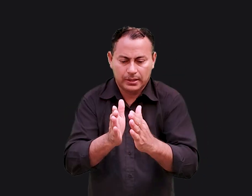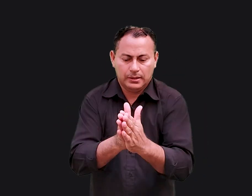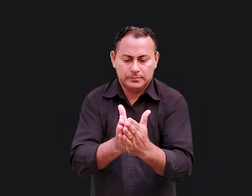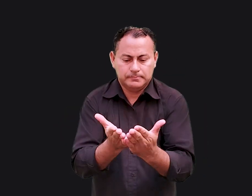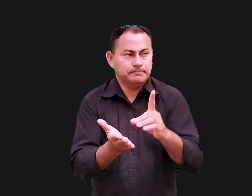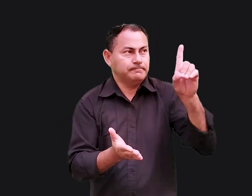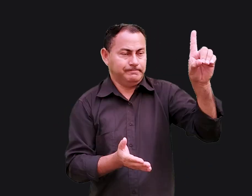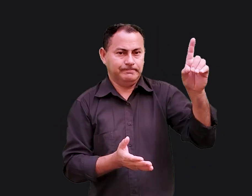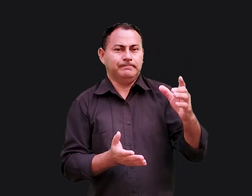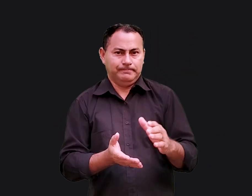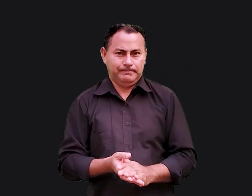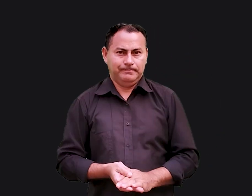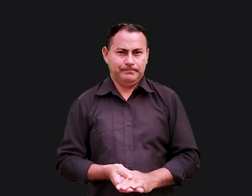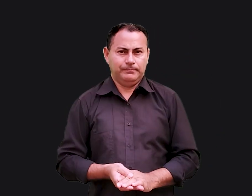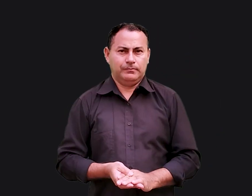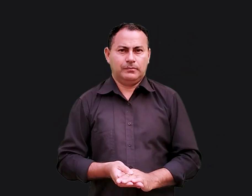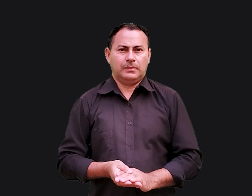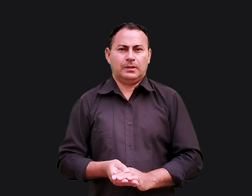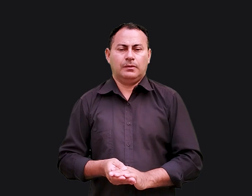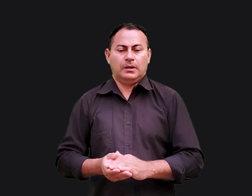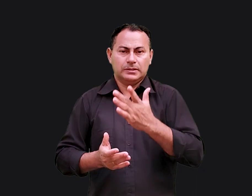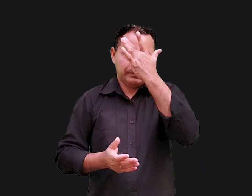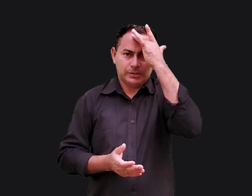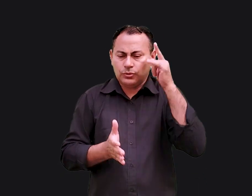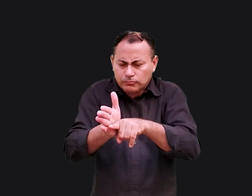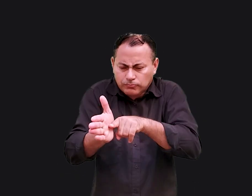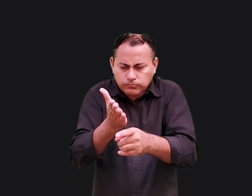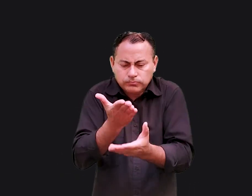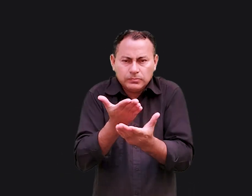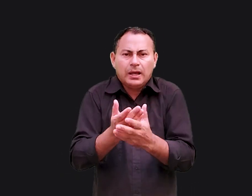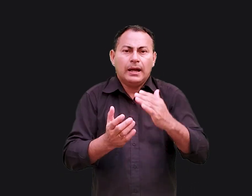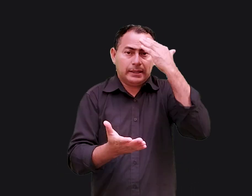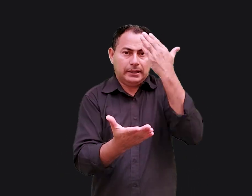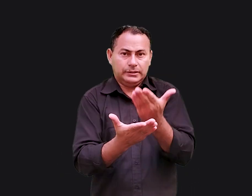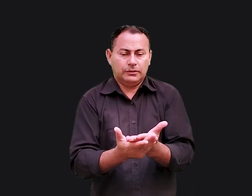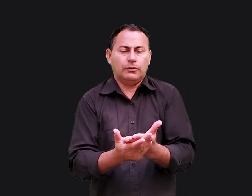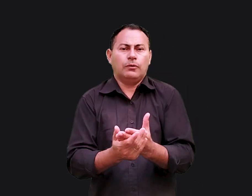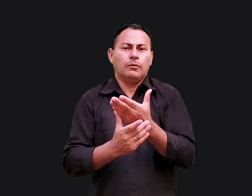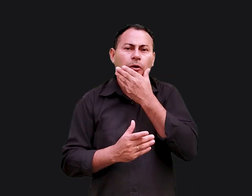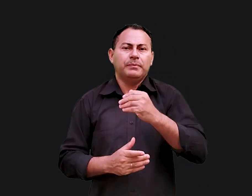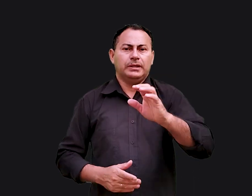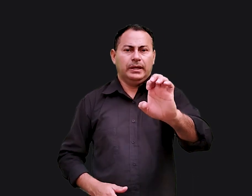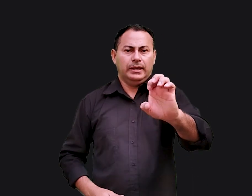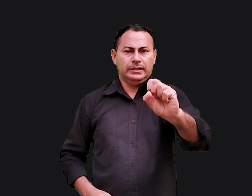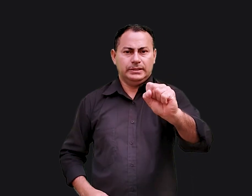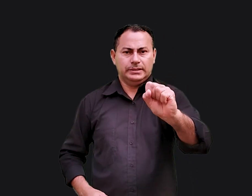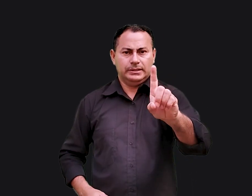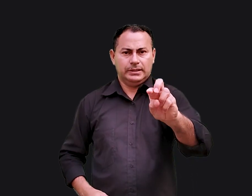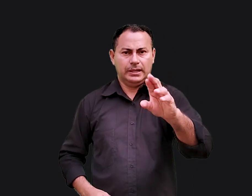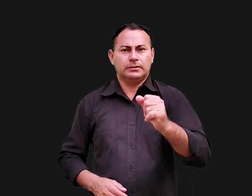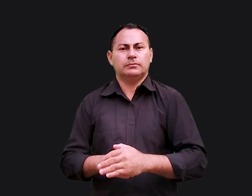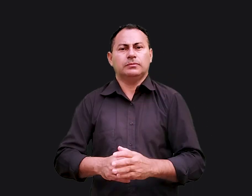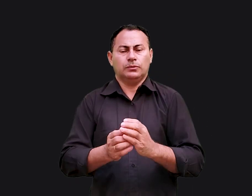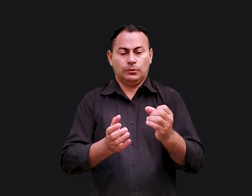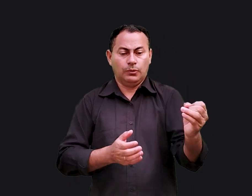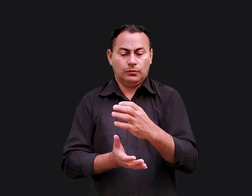interesse pelas Escrituras. Os estudiosos acreditam que foi Esdras que organizou o Velho Testamento em livros e